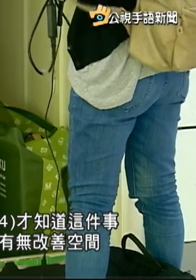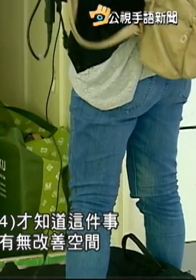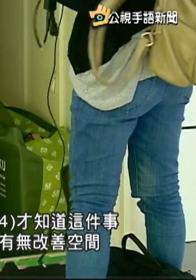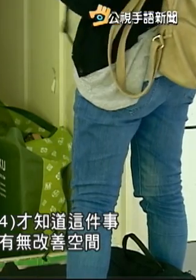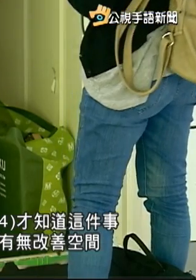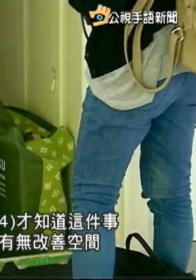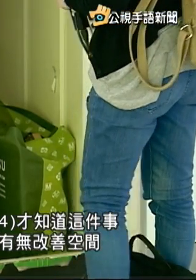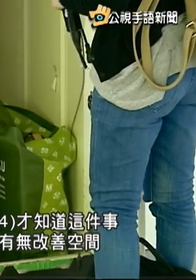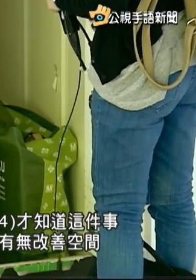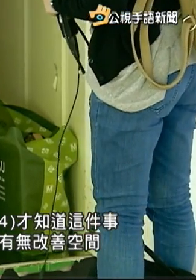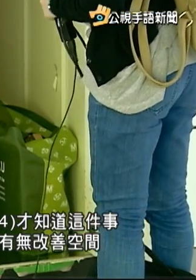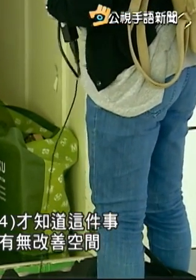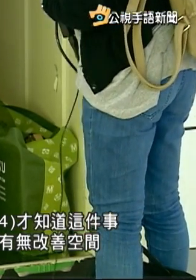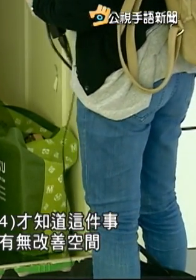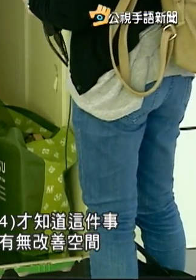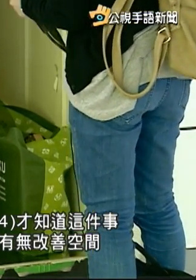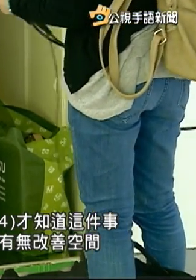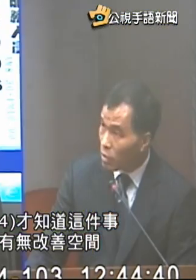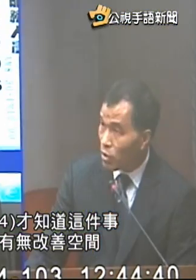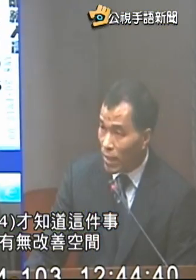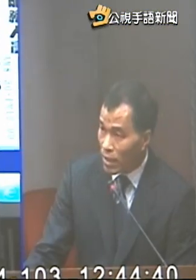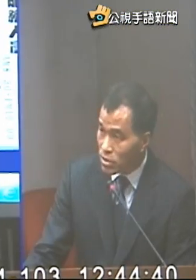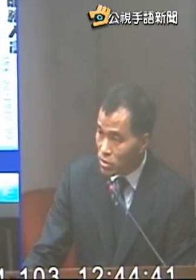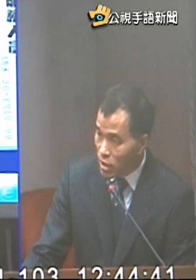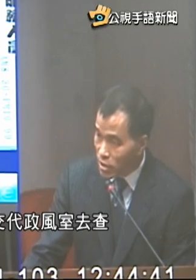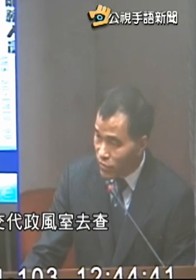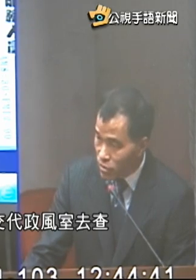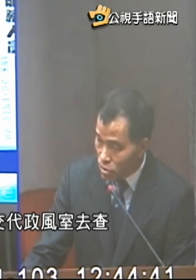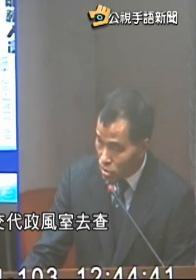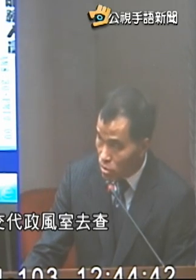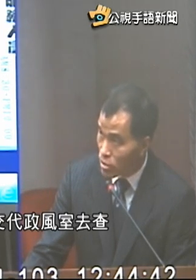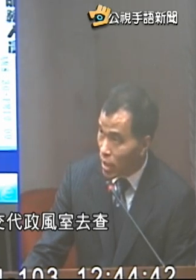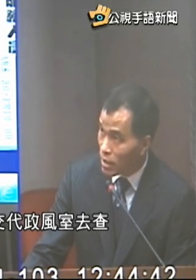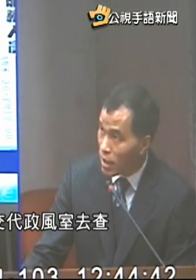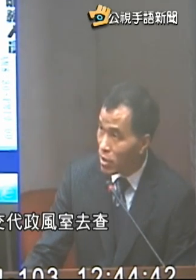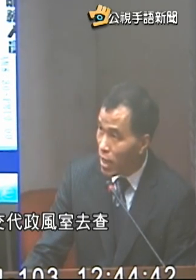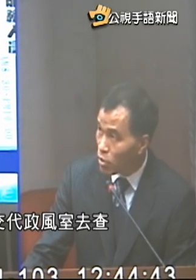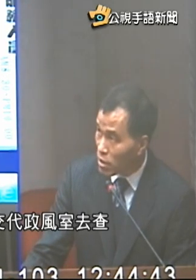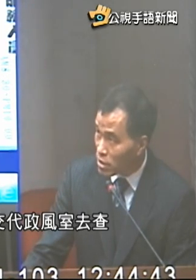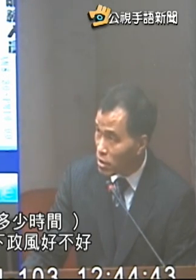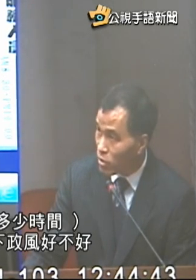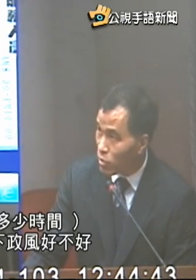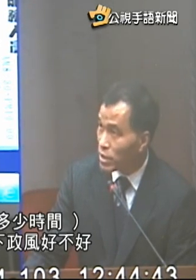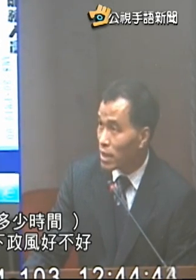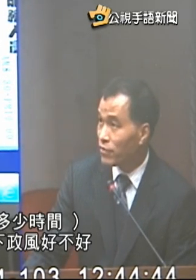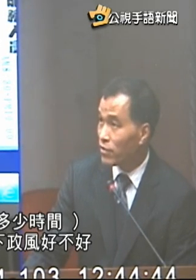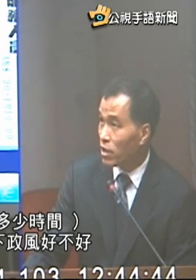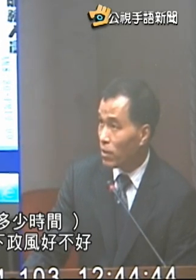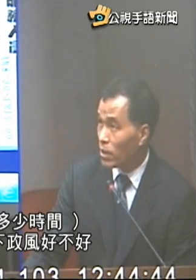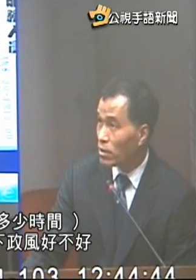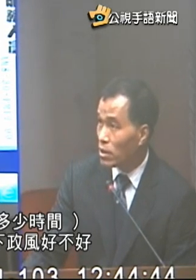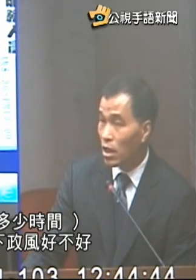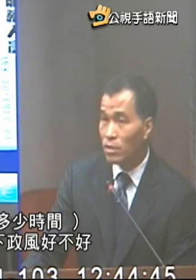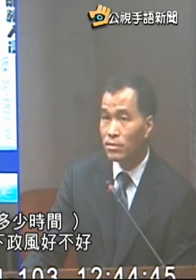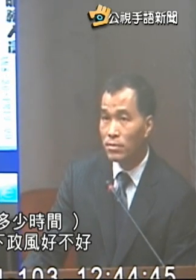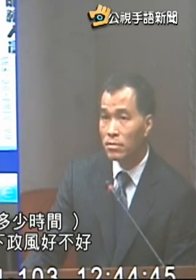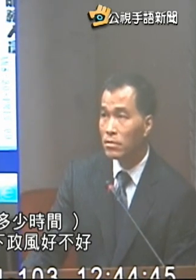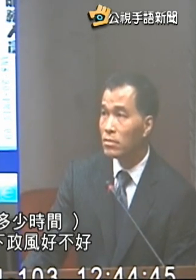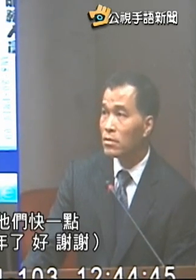会去了解有无改善空间这我马上就交代郑峰去查他要多少时间我问一下郑峰好不好拜托他们快